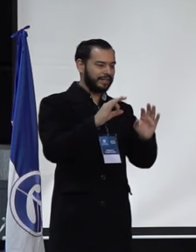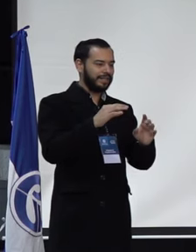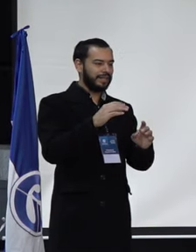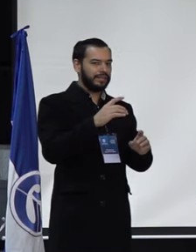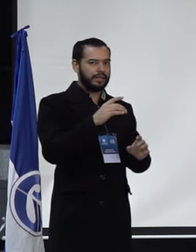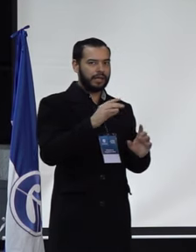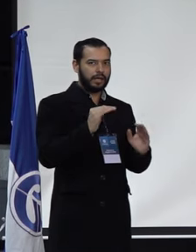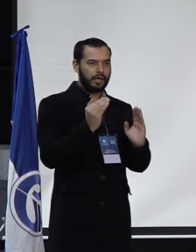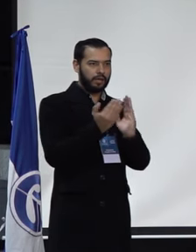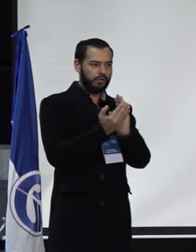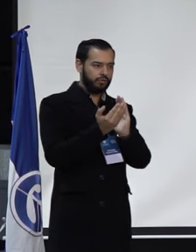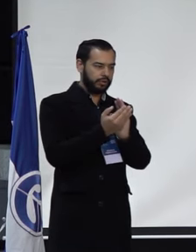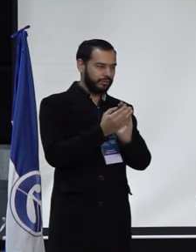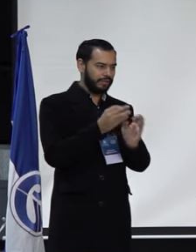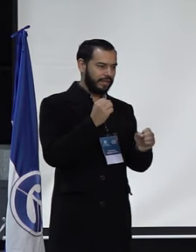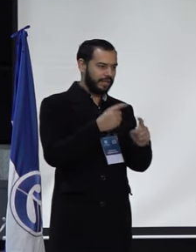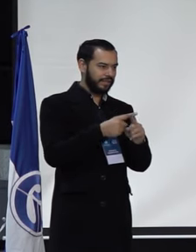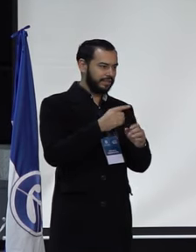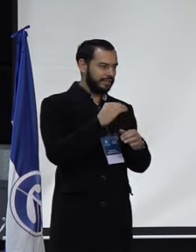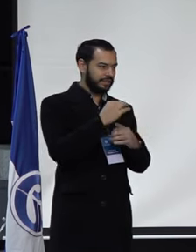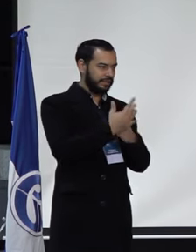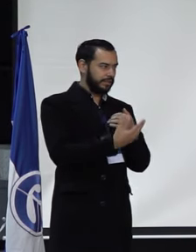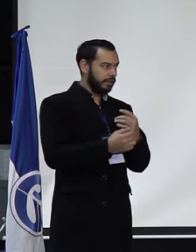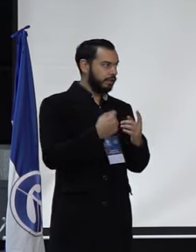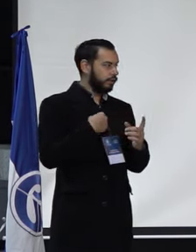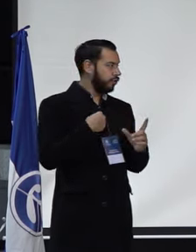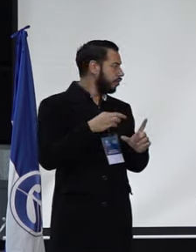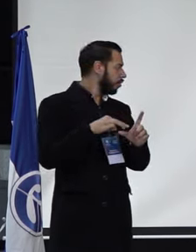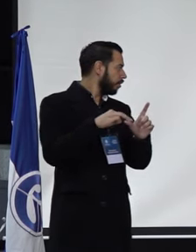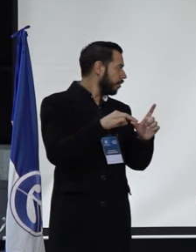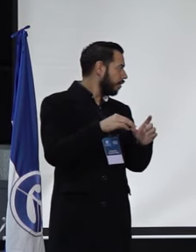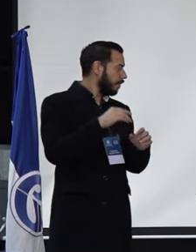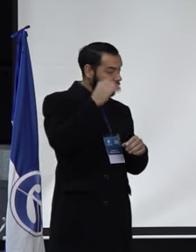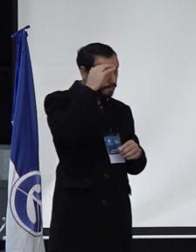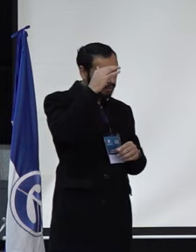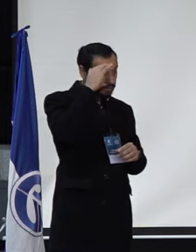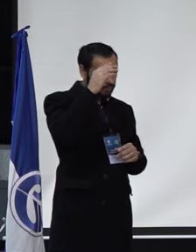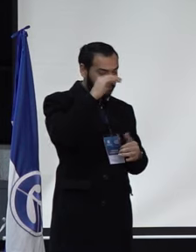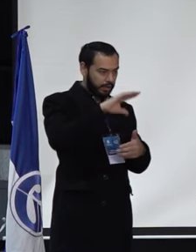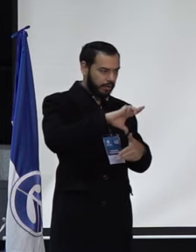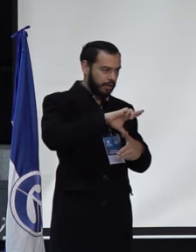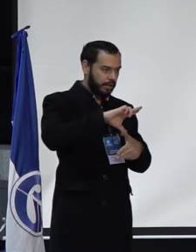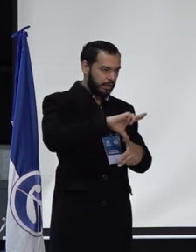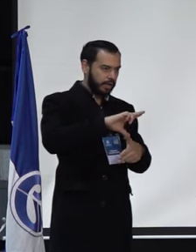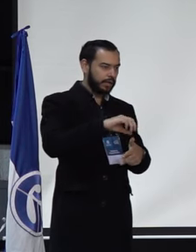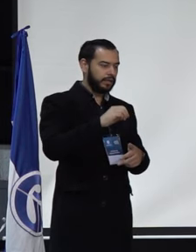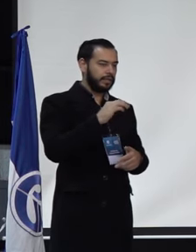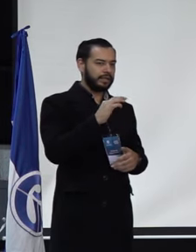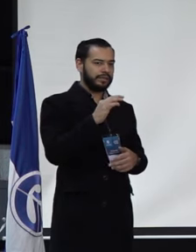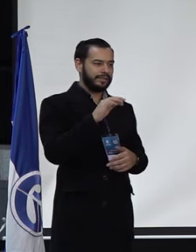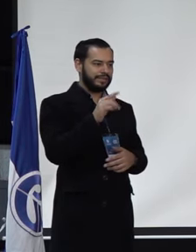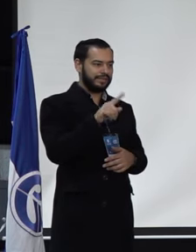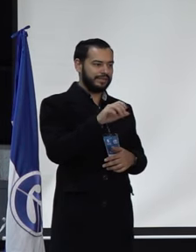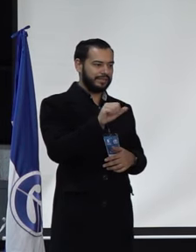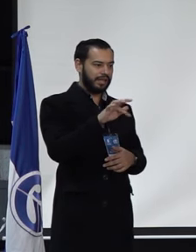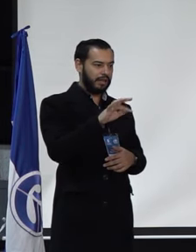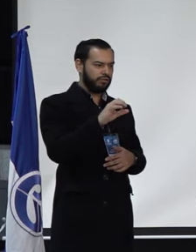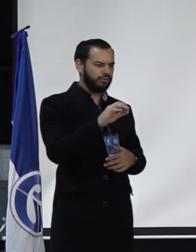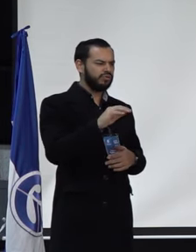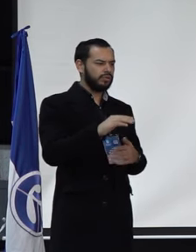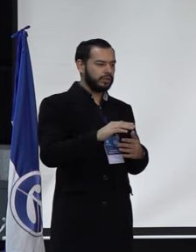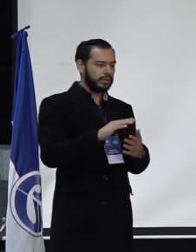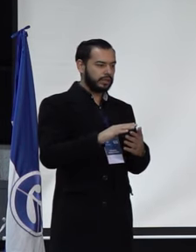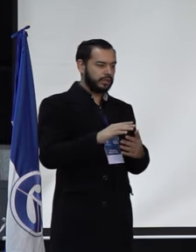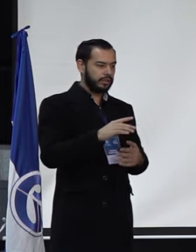de Colombia y actualmente aspirante a mágister en filosofía latinoamericana de la Universidad Santo Tomás. Como ven, ya son